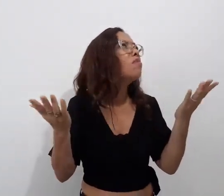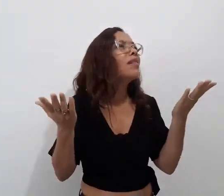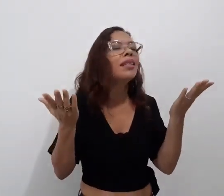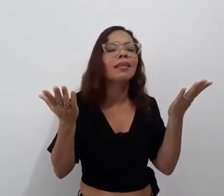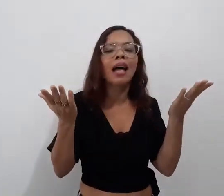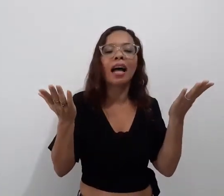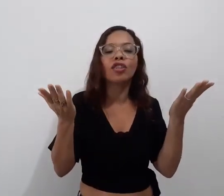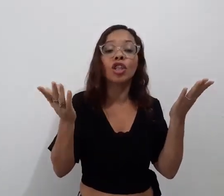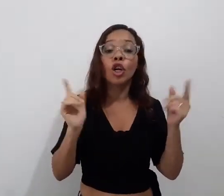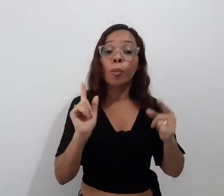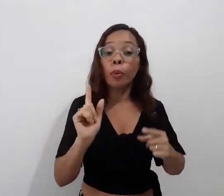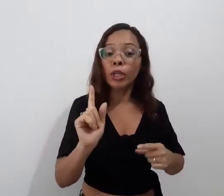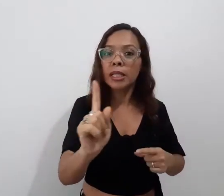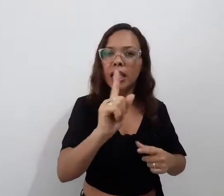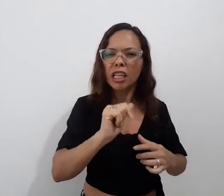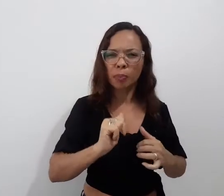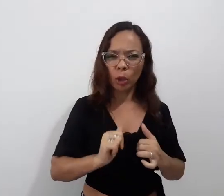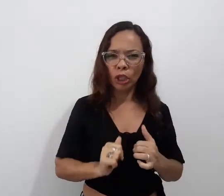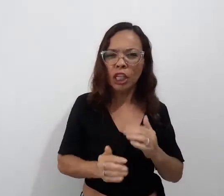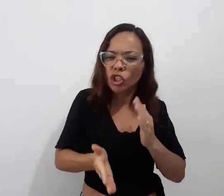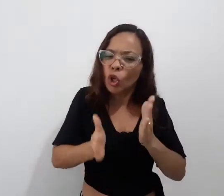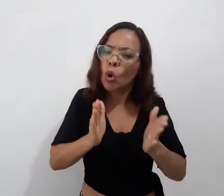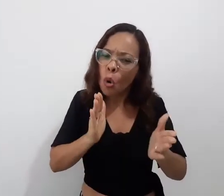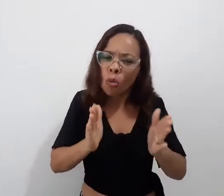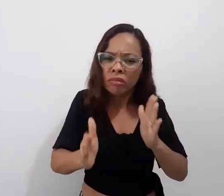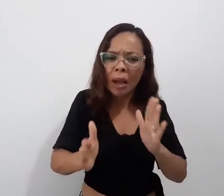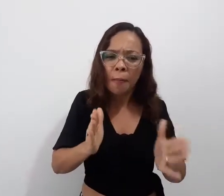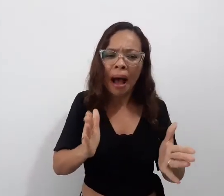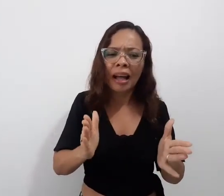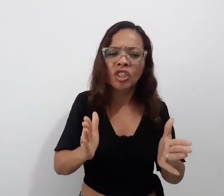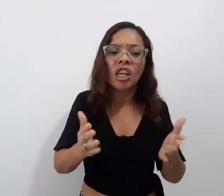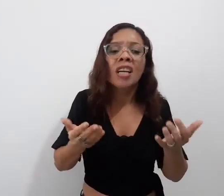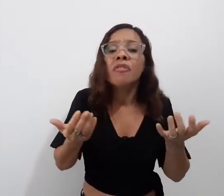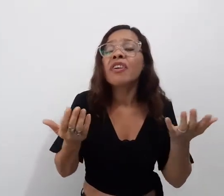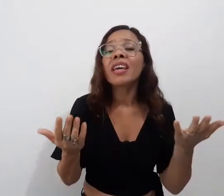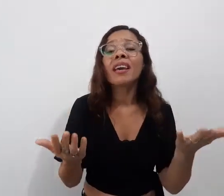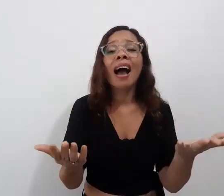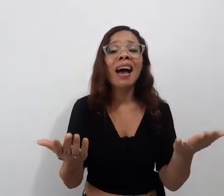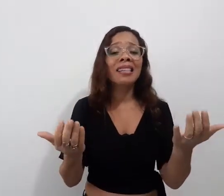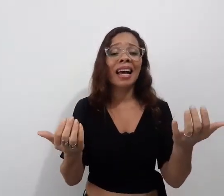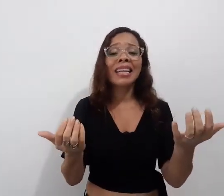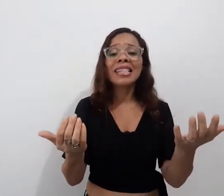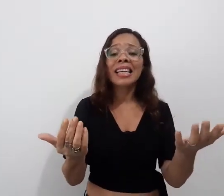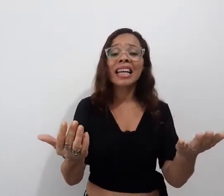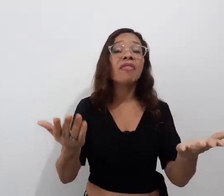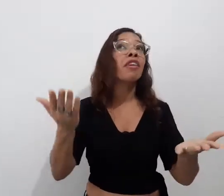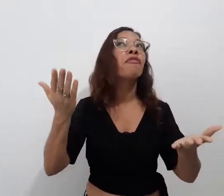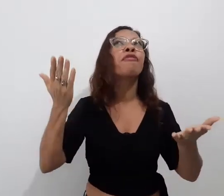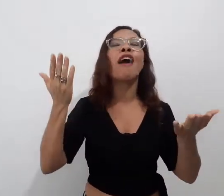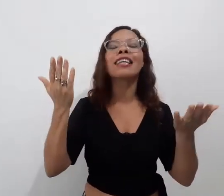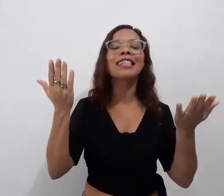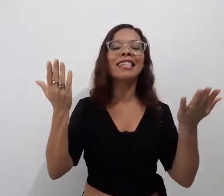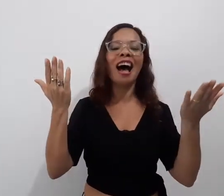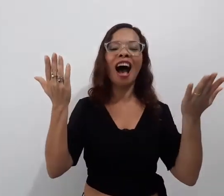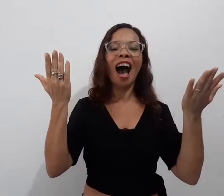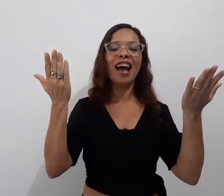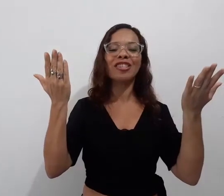humanidade, por isso é importante contraparte. Fique em casa, escreva, faça arte.